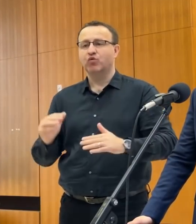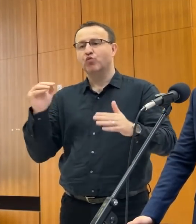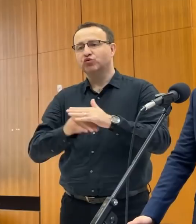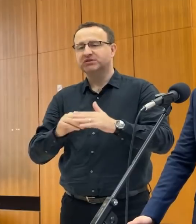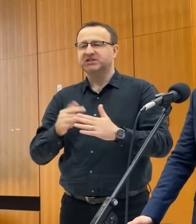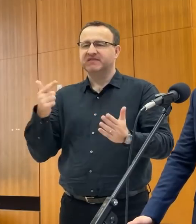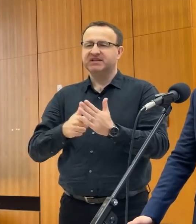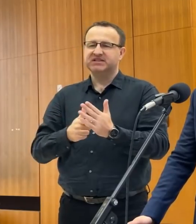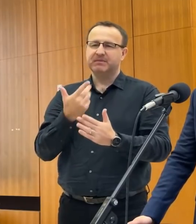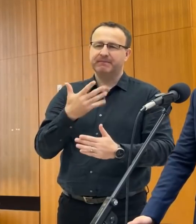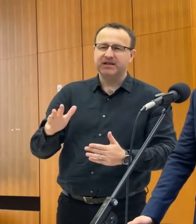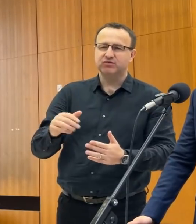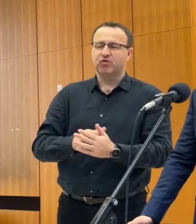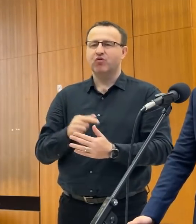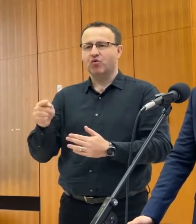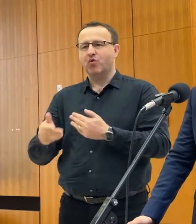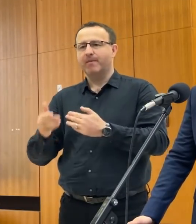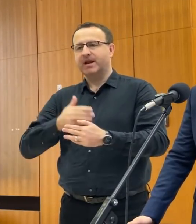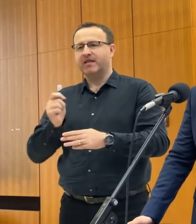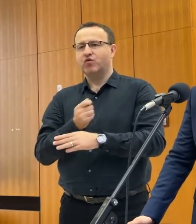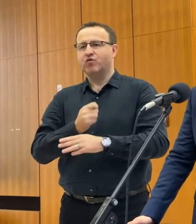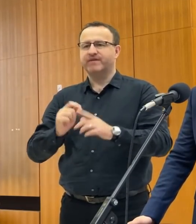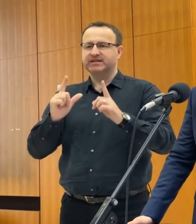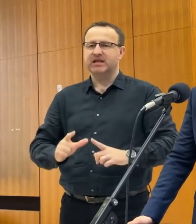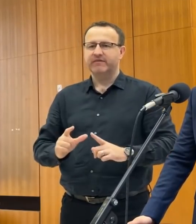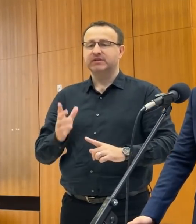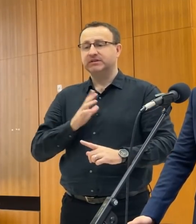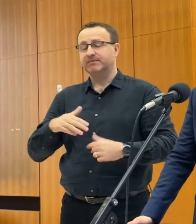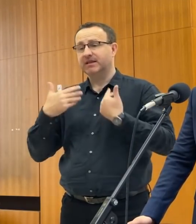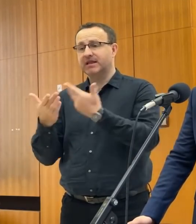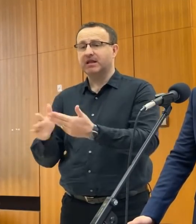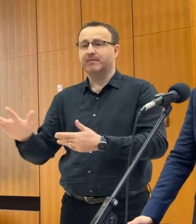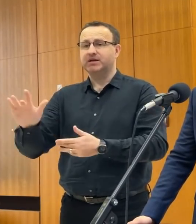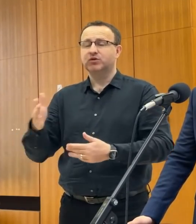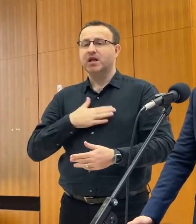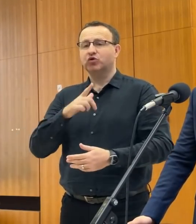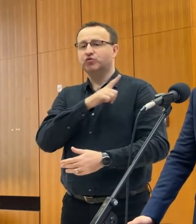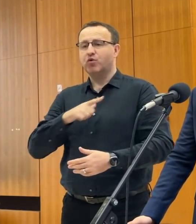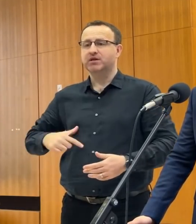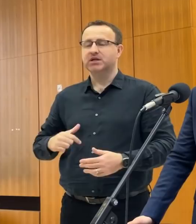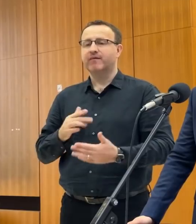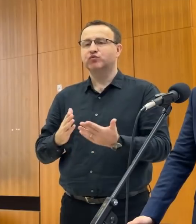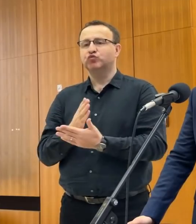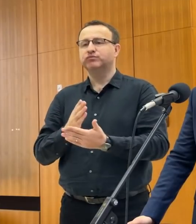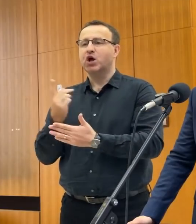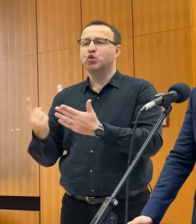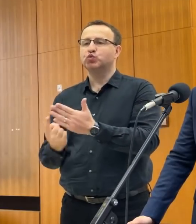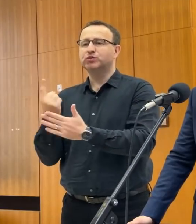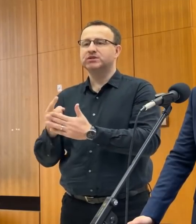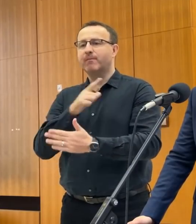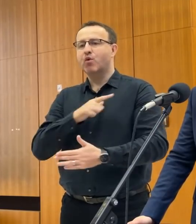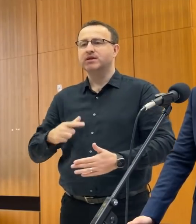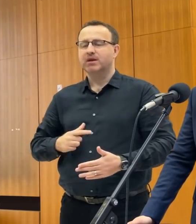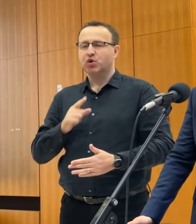2 500 časupredvojnové stavy, dať priestor našim policajtom, najmä službe cudzineckej polície, aby si